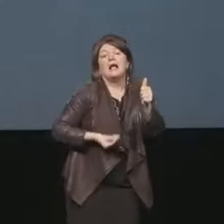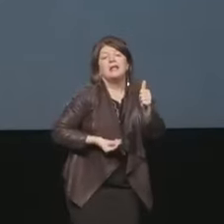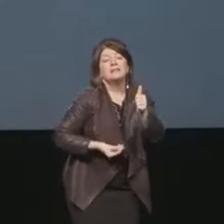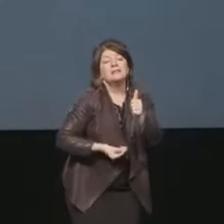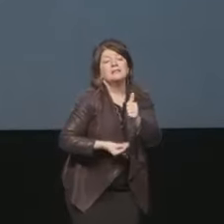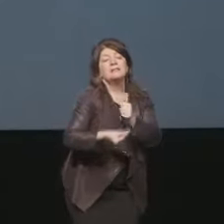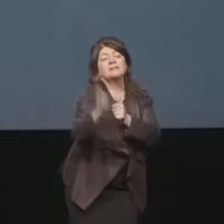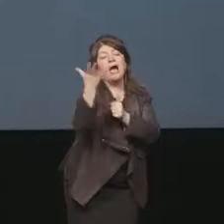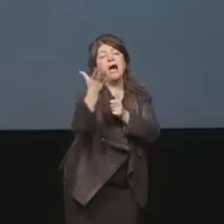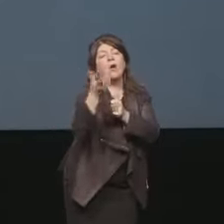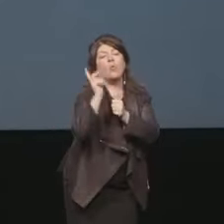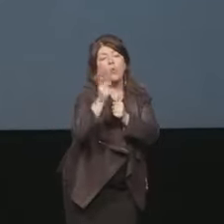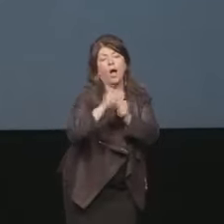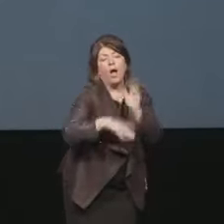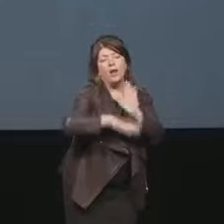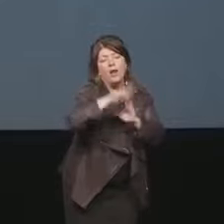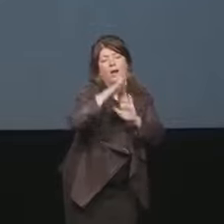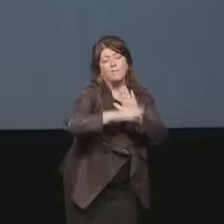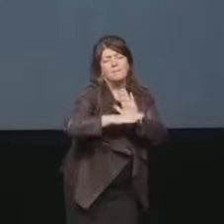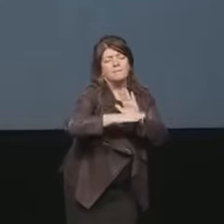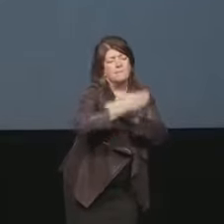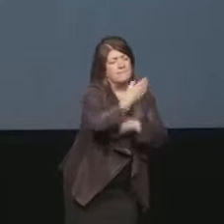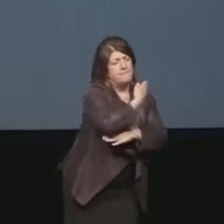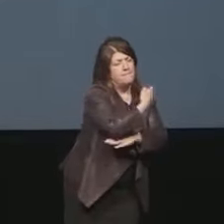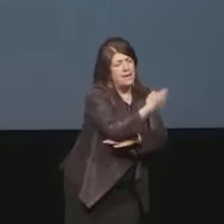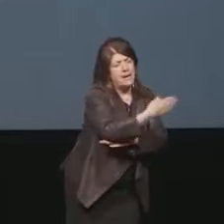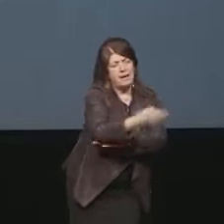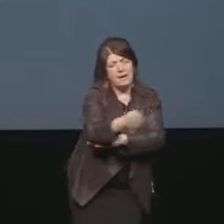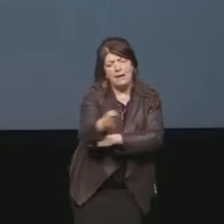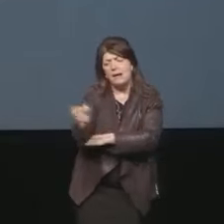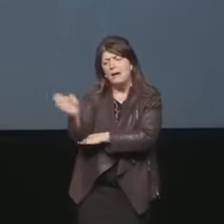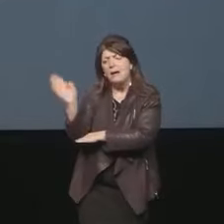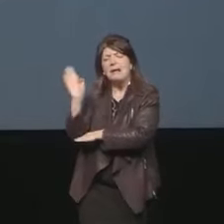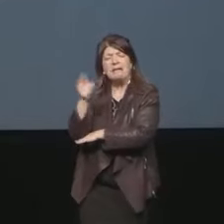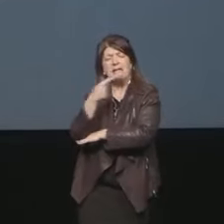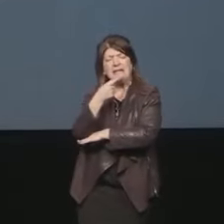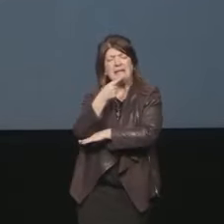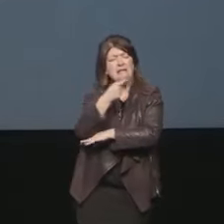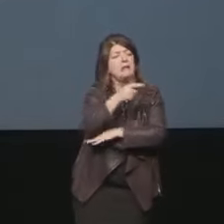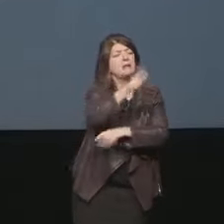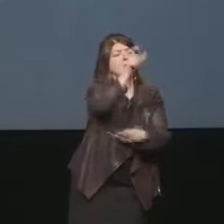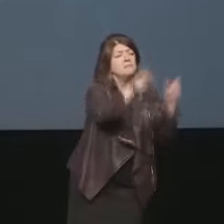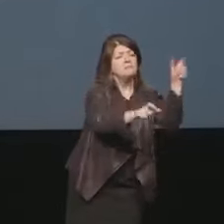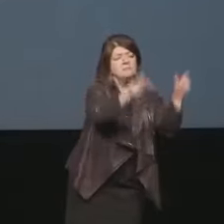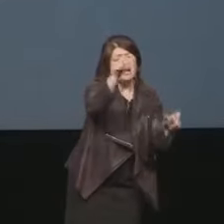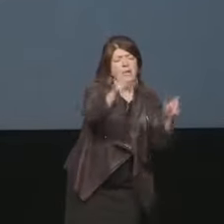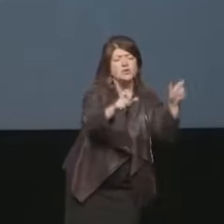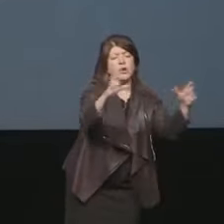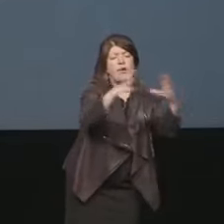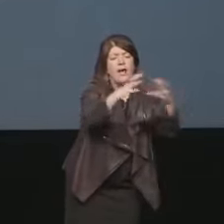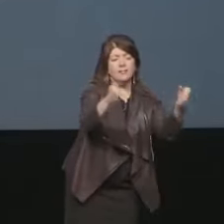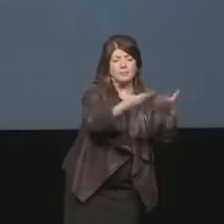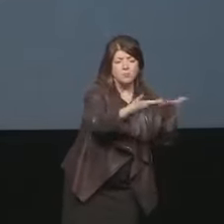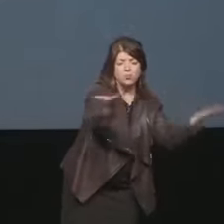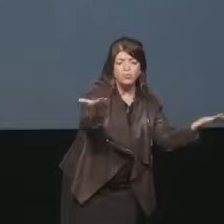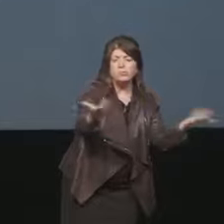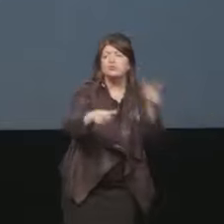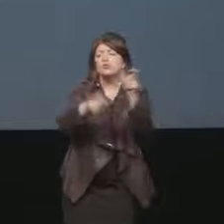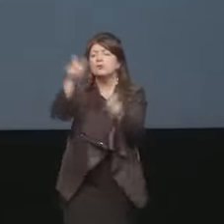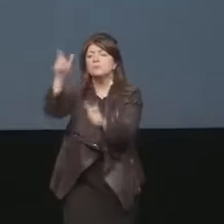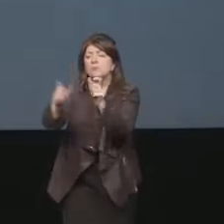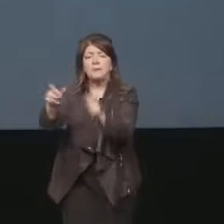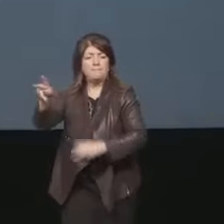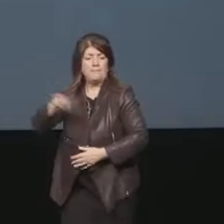deve prevedere un'ampia gamma di compartecipazione di attori pubblici e privati provenienti dalla società civile.